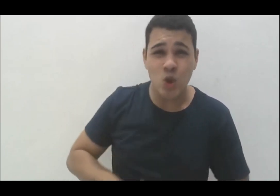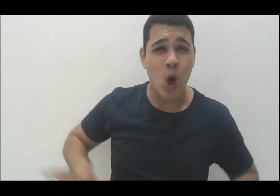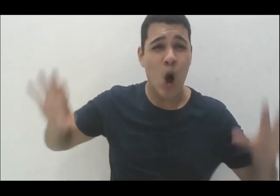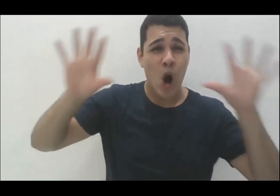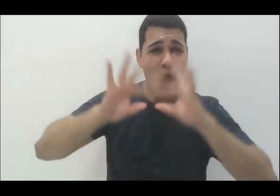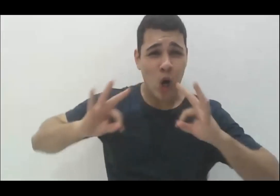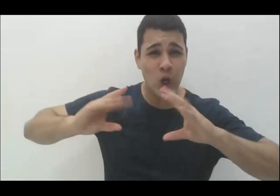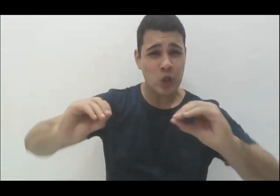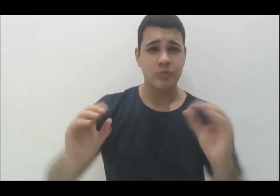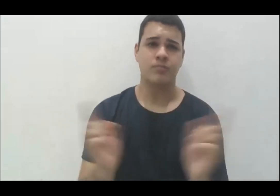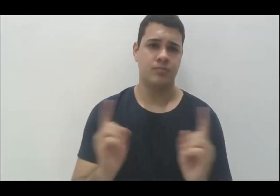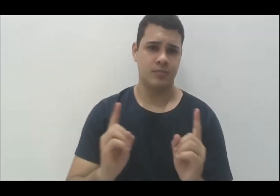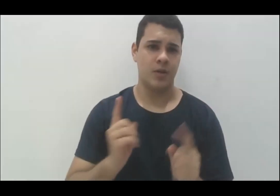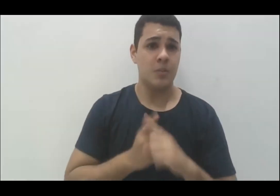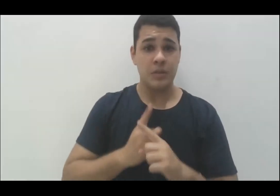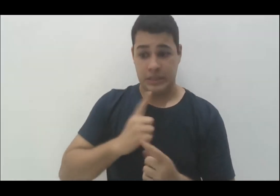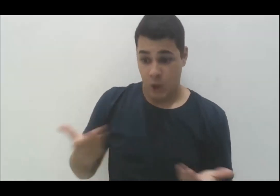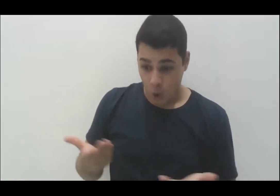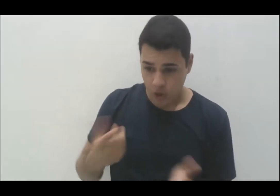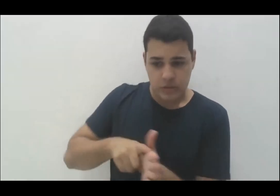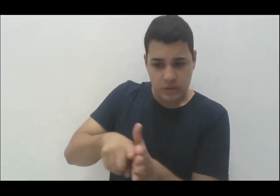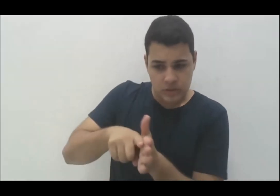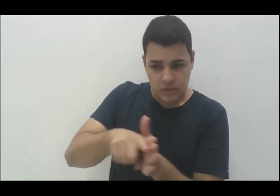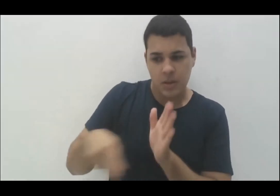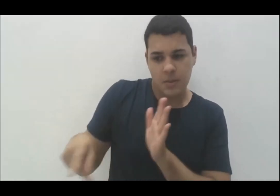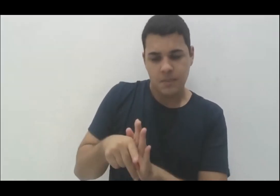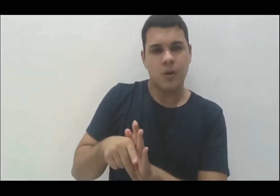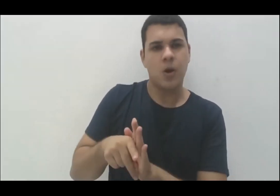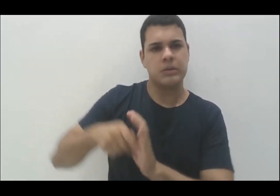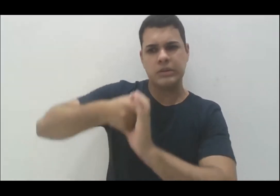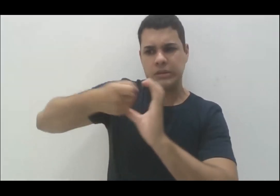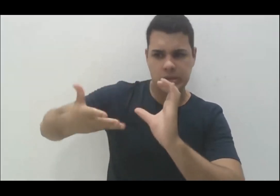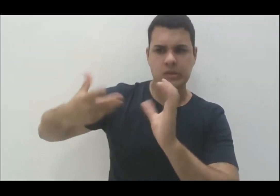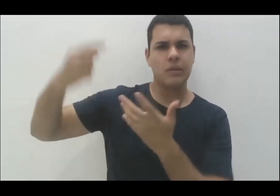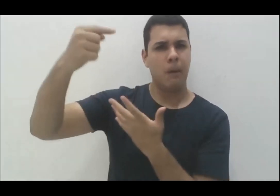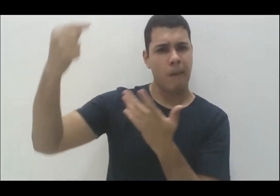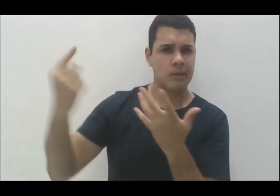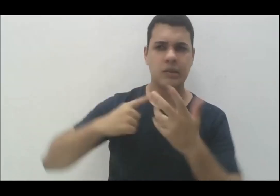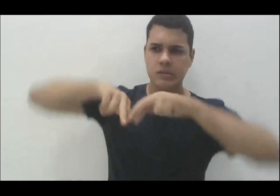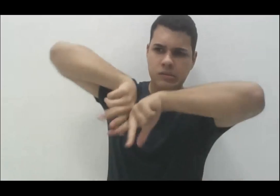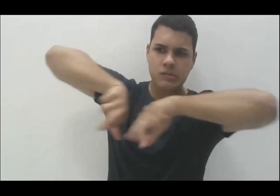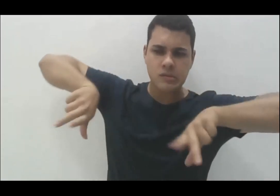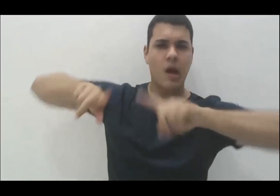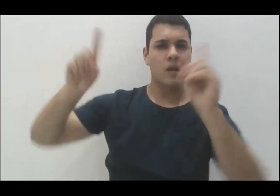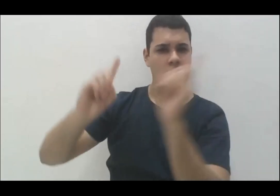transtornos do aspecto autismo, hoje a gente tem uma variedade muito enorme, desde o Asperger até o